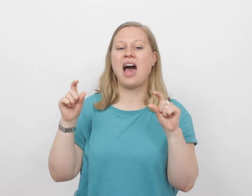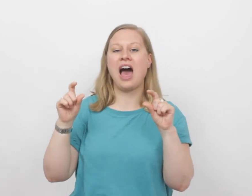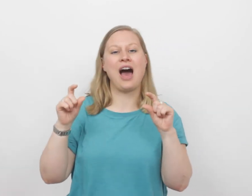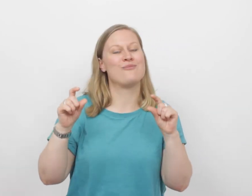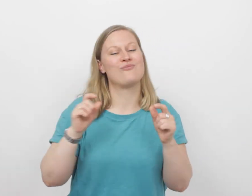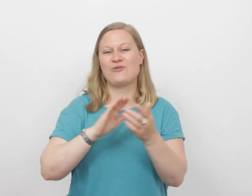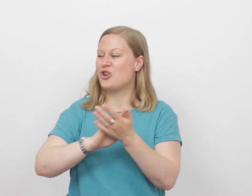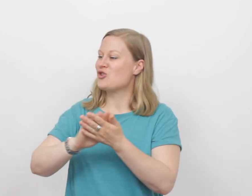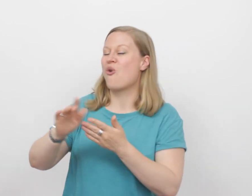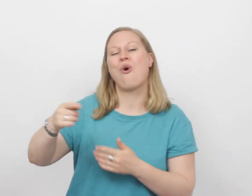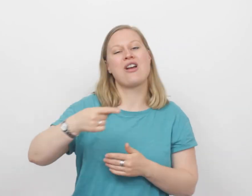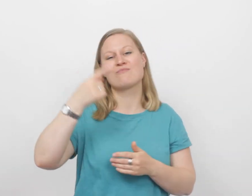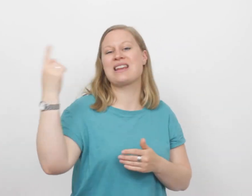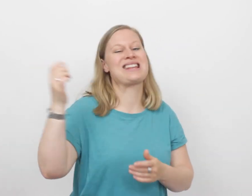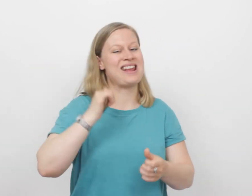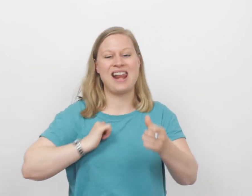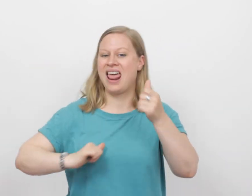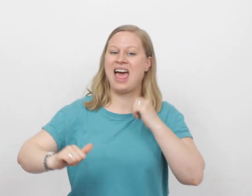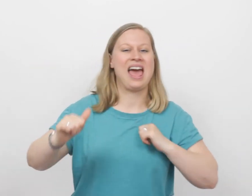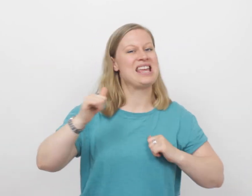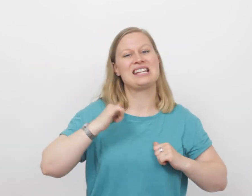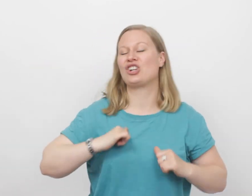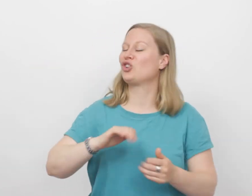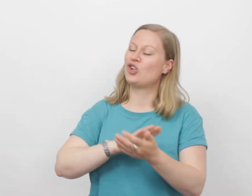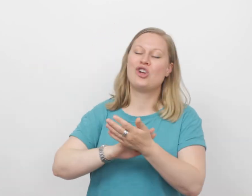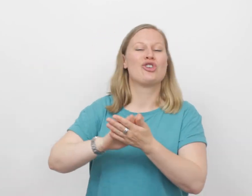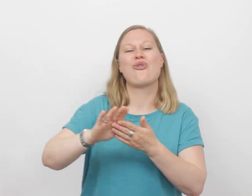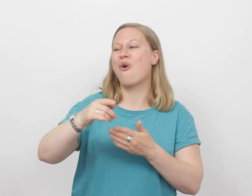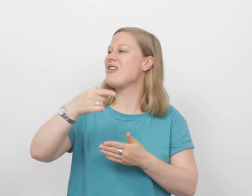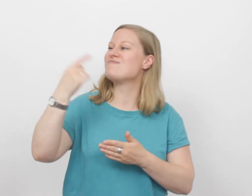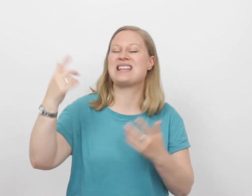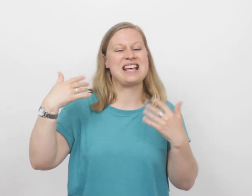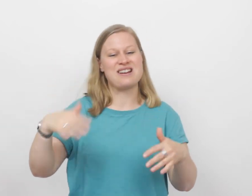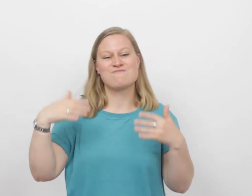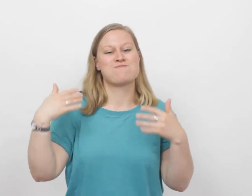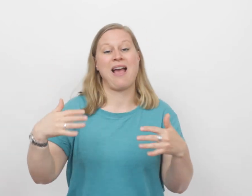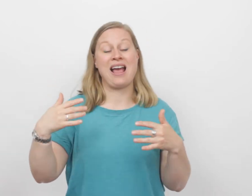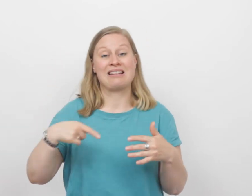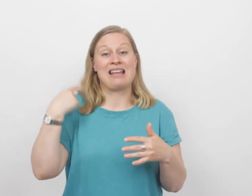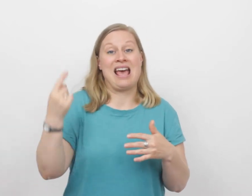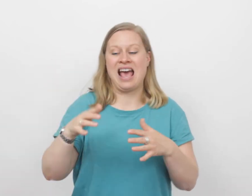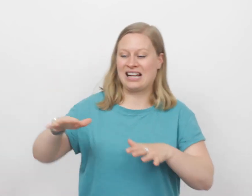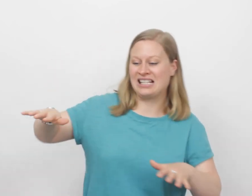Nooit meer lijden Nooit meer pijn En ik